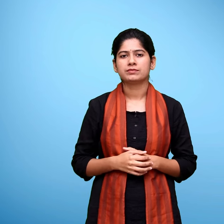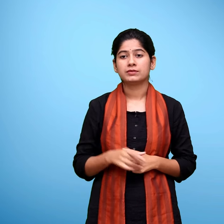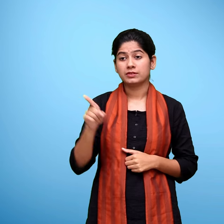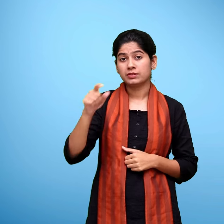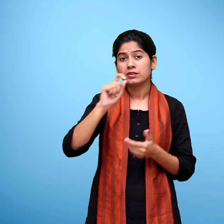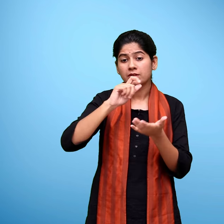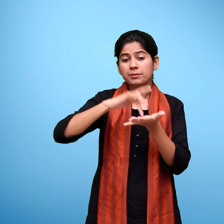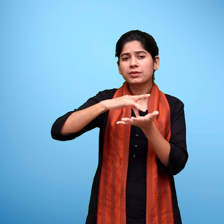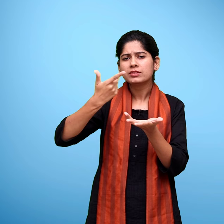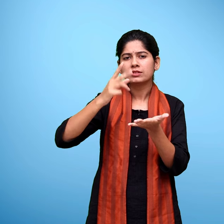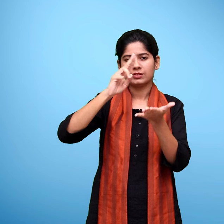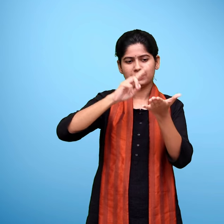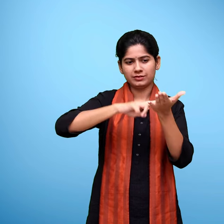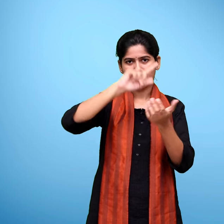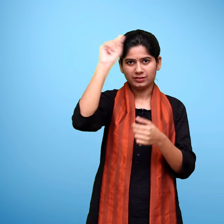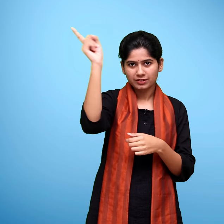वरिष्ट परामर्ष दाता